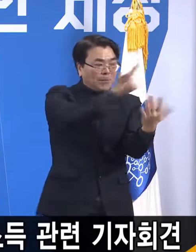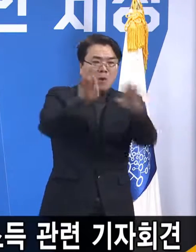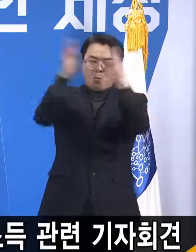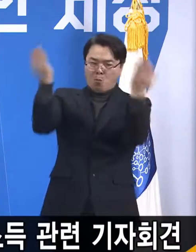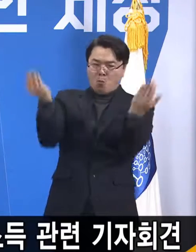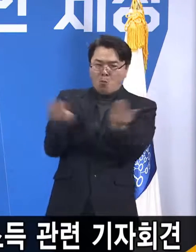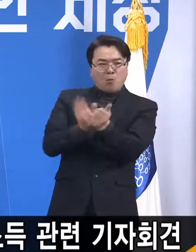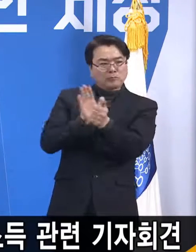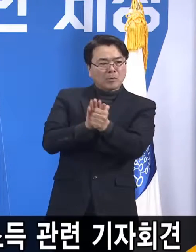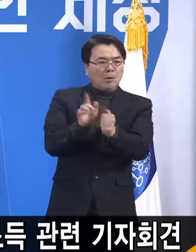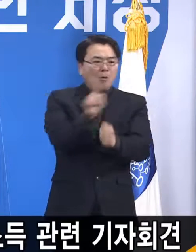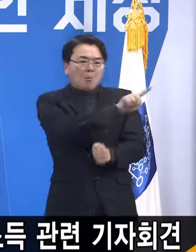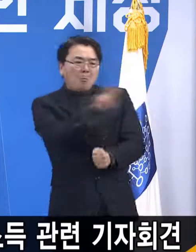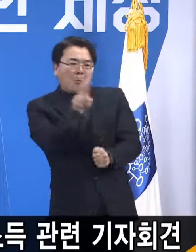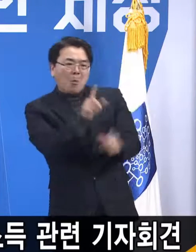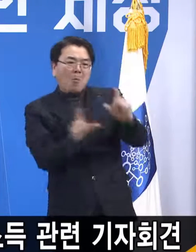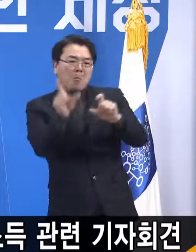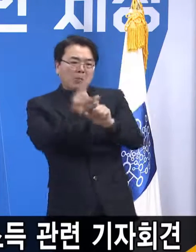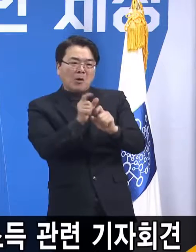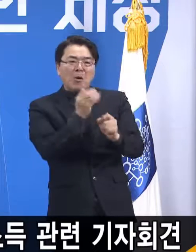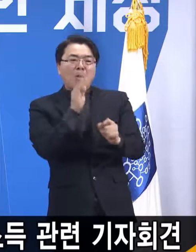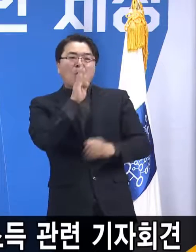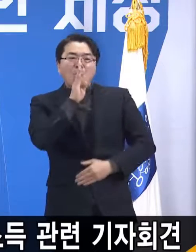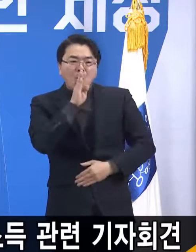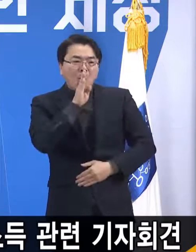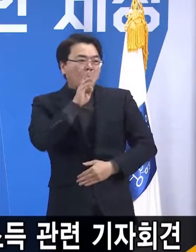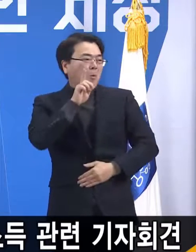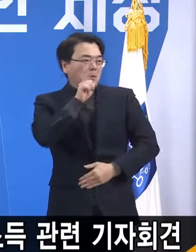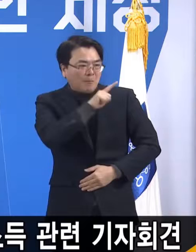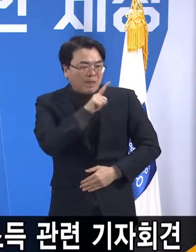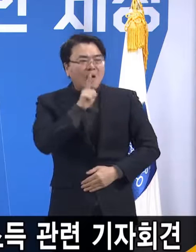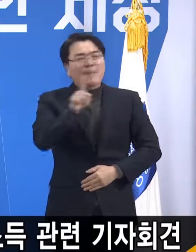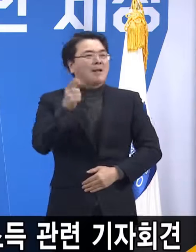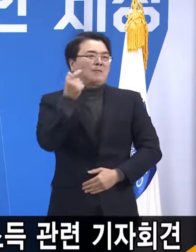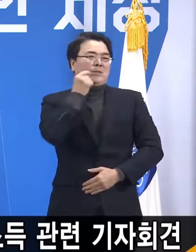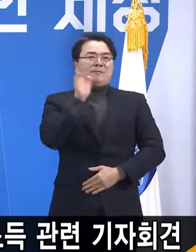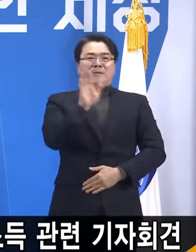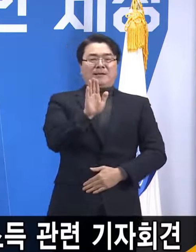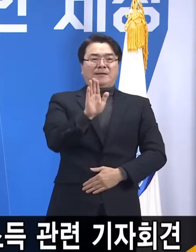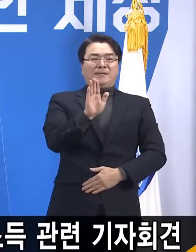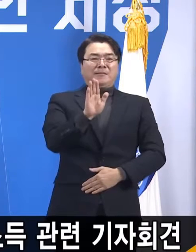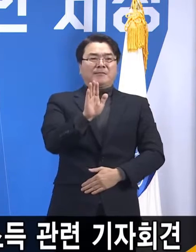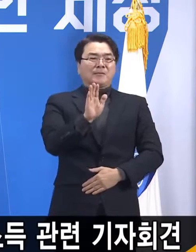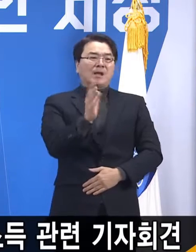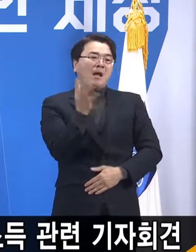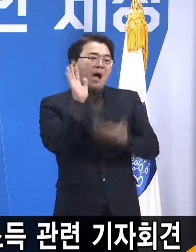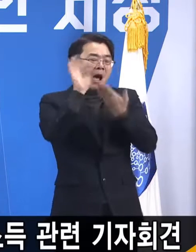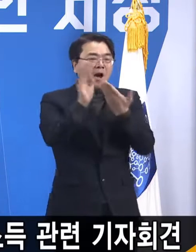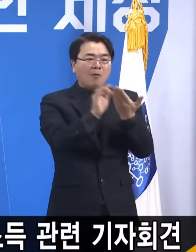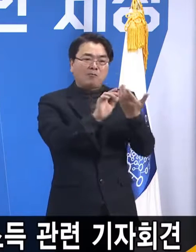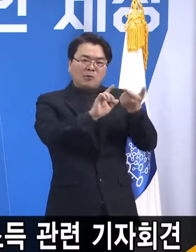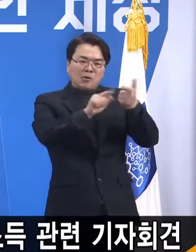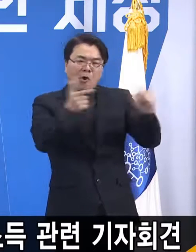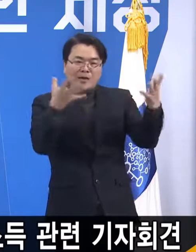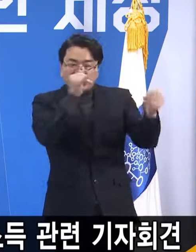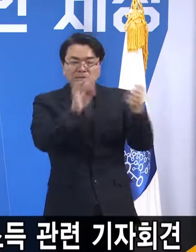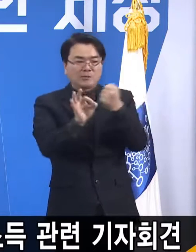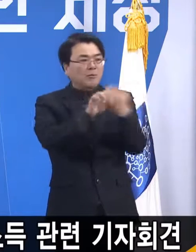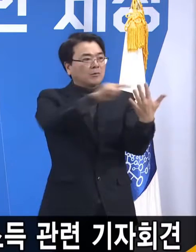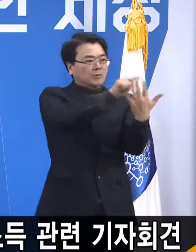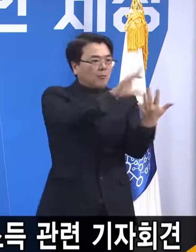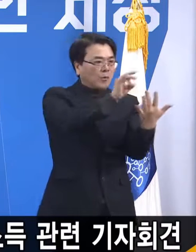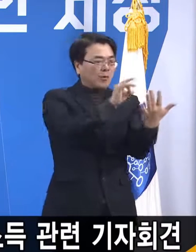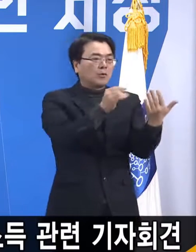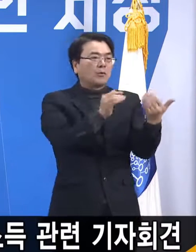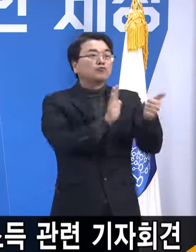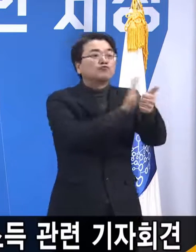어떤 게 반드시 옳다 어떤 건 나쁘다 말할 수는 없는 것이고 여러 차례 할 기회가 있다면 선별도 해보고 또